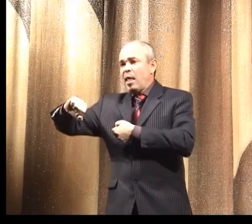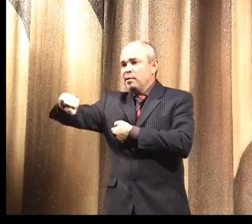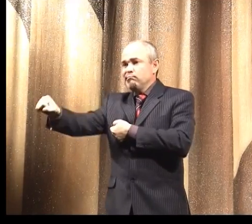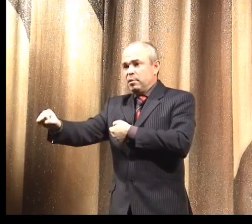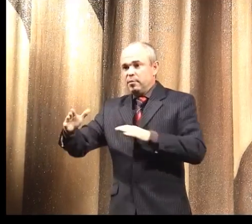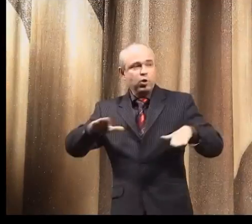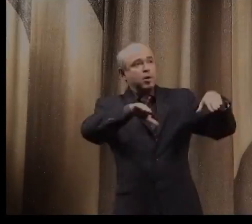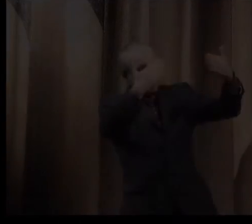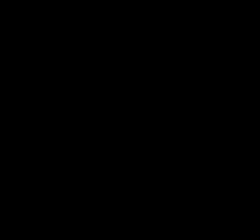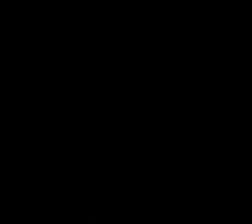политическую линию.